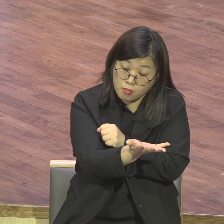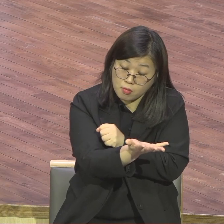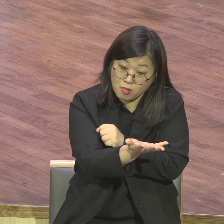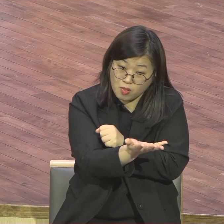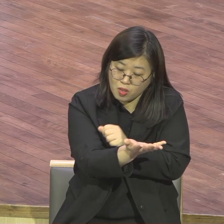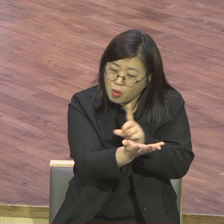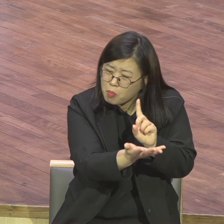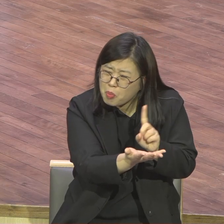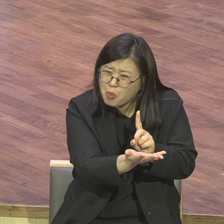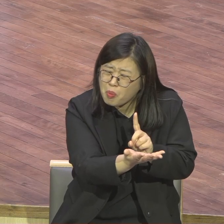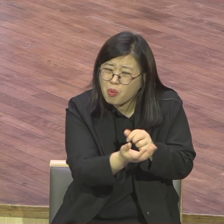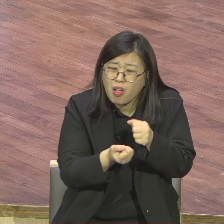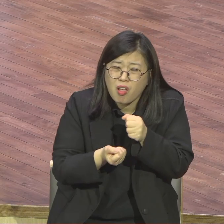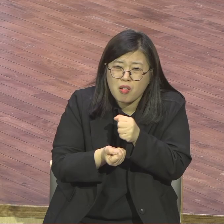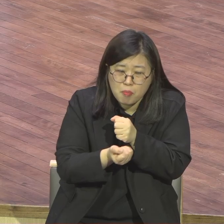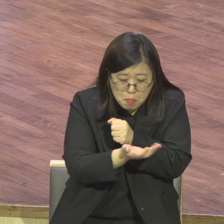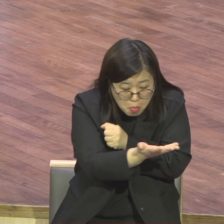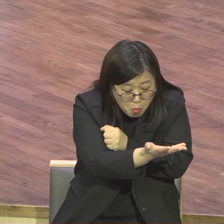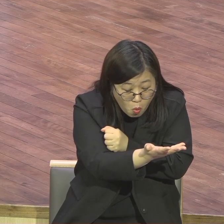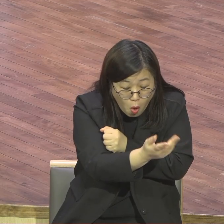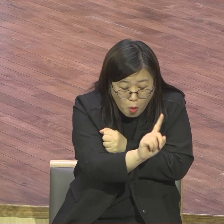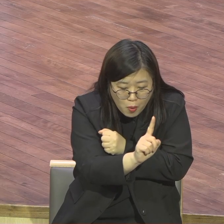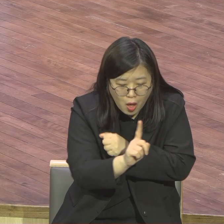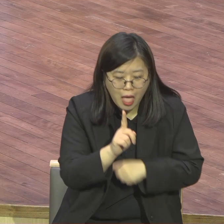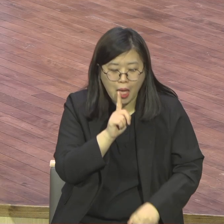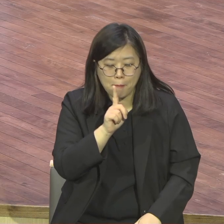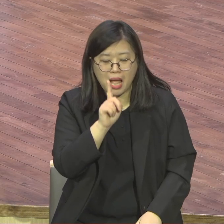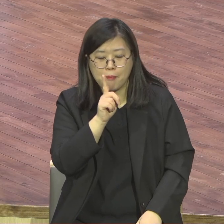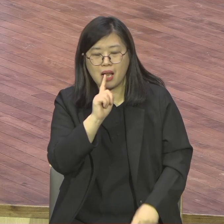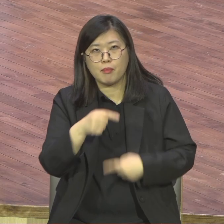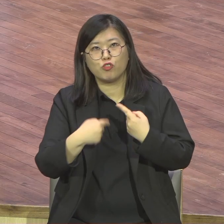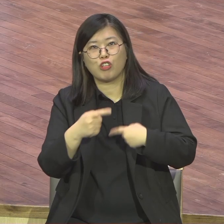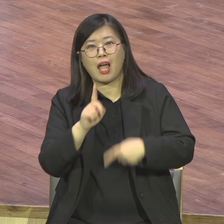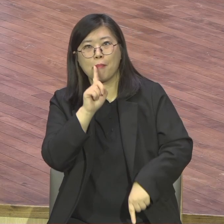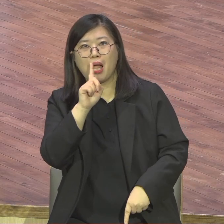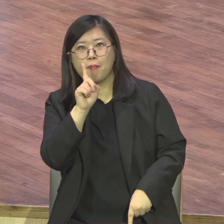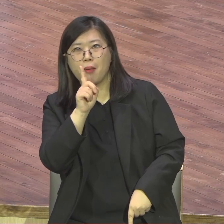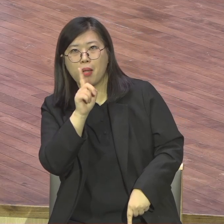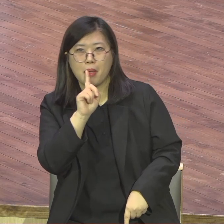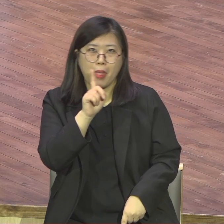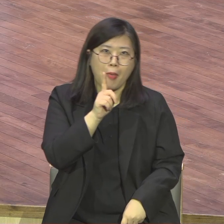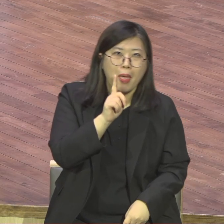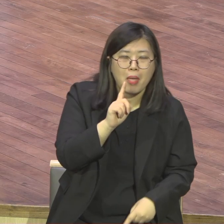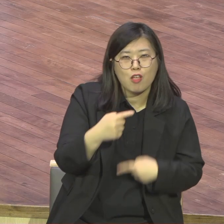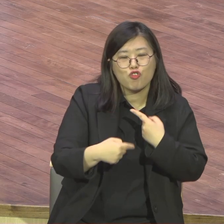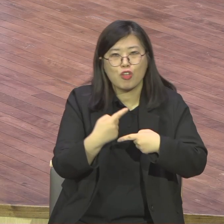아니라 기도다 그랬어요 말이 아니고 기도다